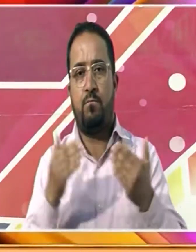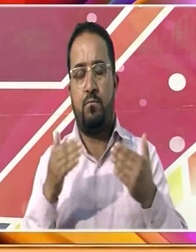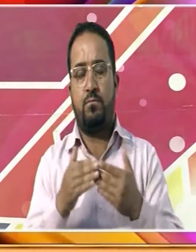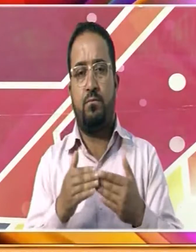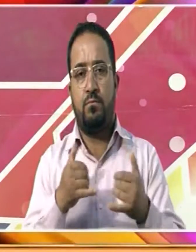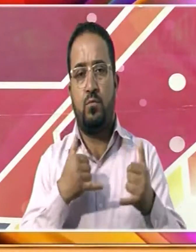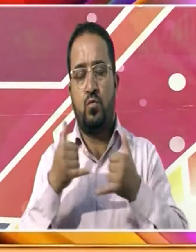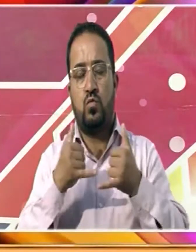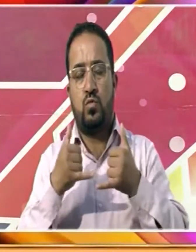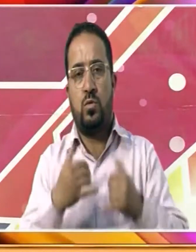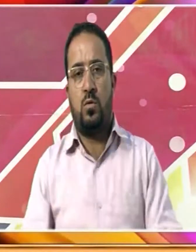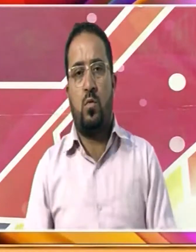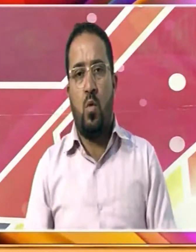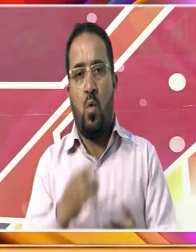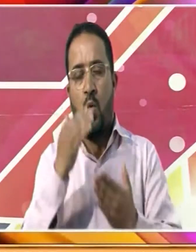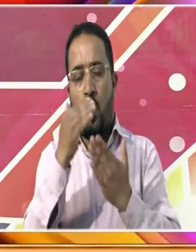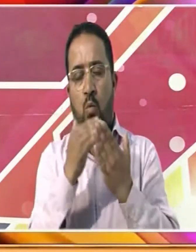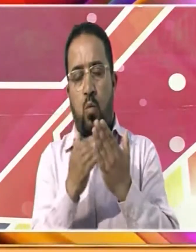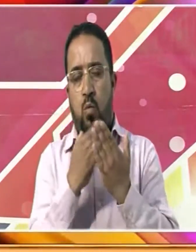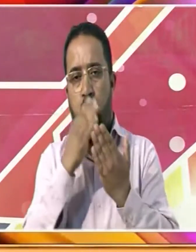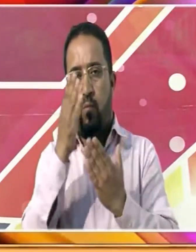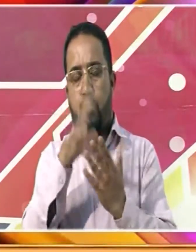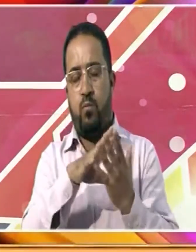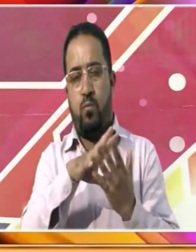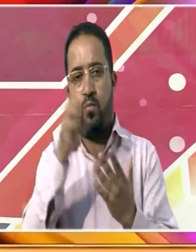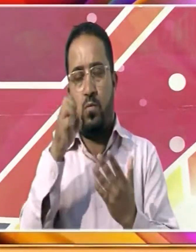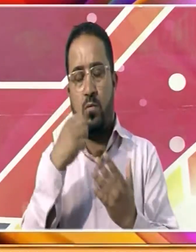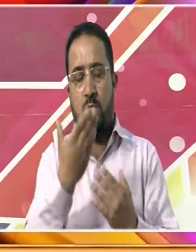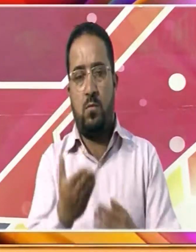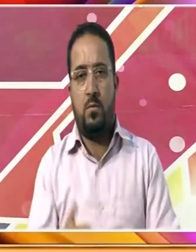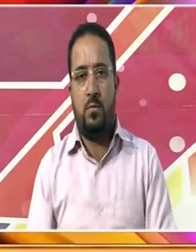بات کر کے صورتحال سے آگاہی حاصل کی